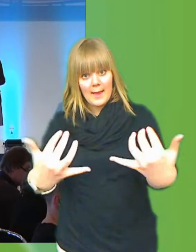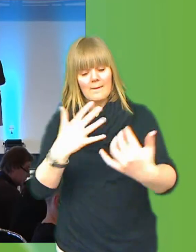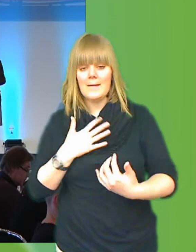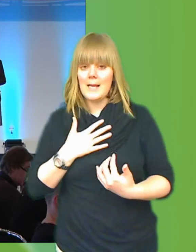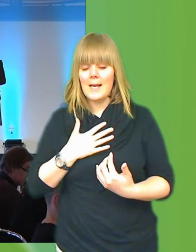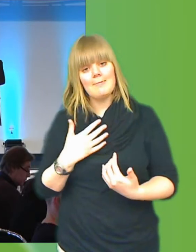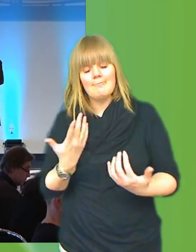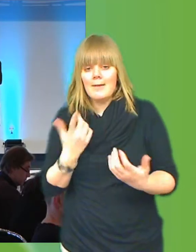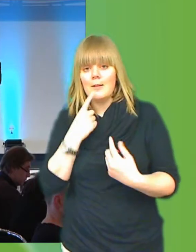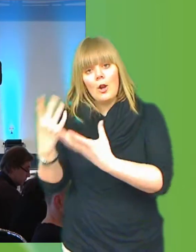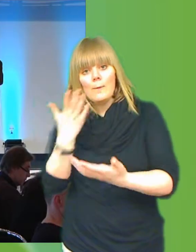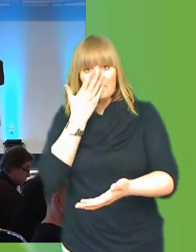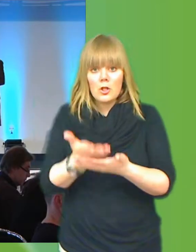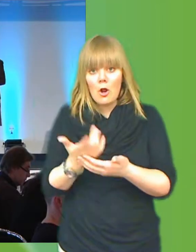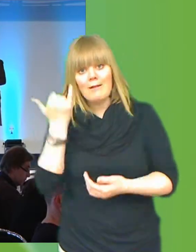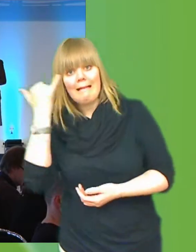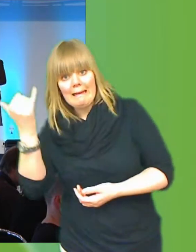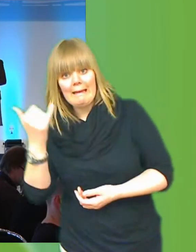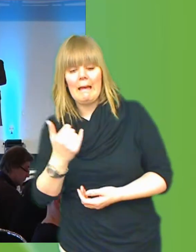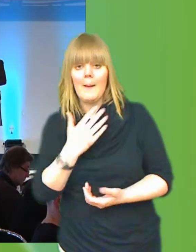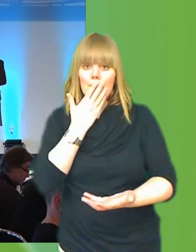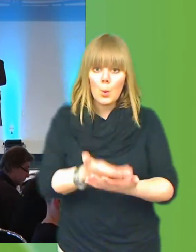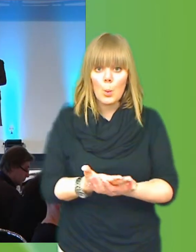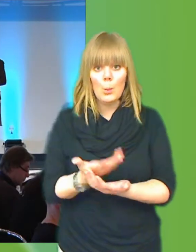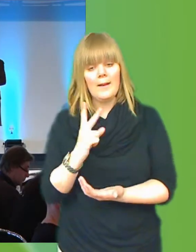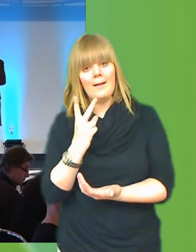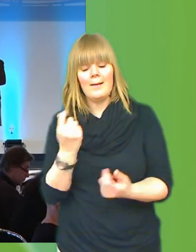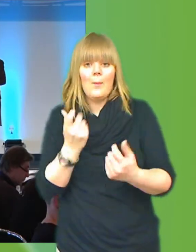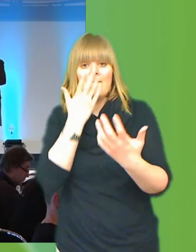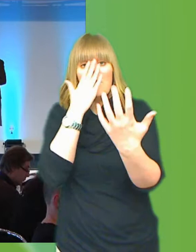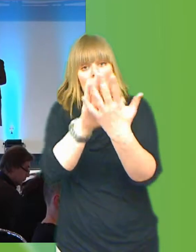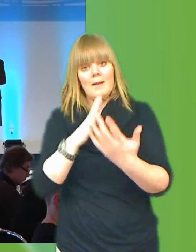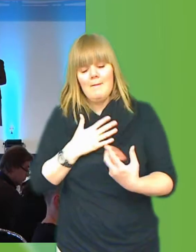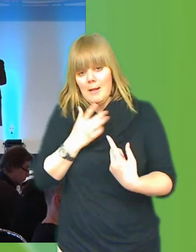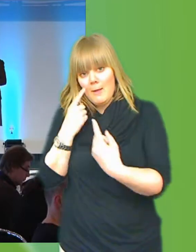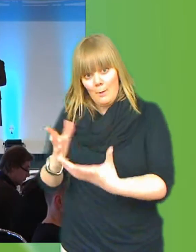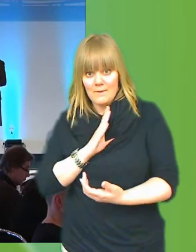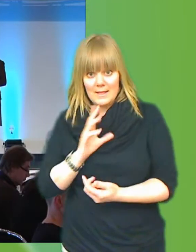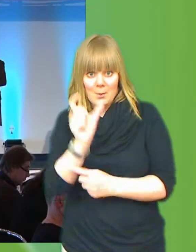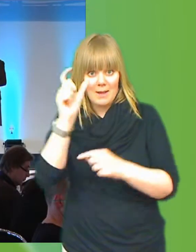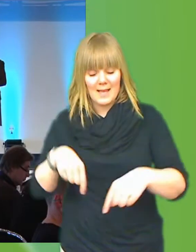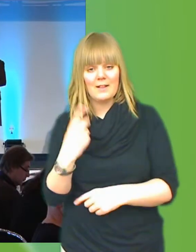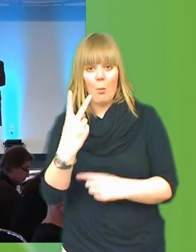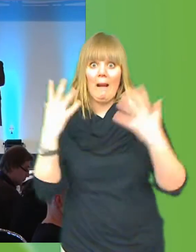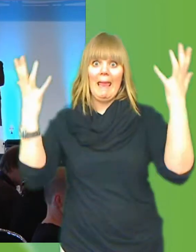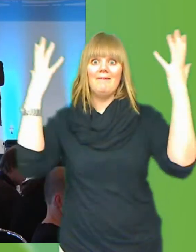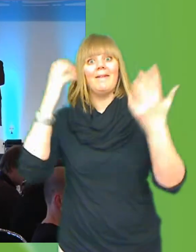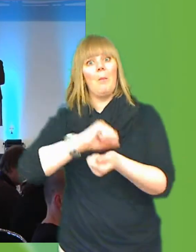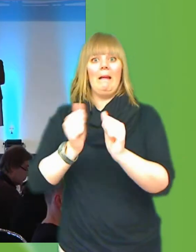förslag. En idé. En motion. En förebild. Så finns chansen. Två livslevande politiker.